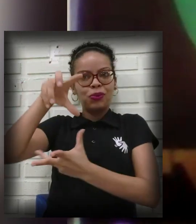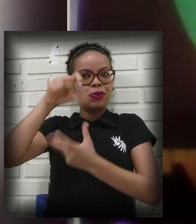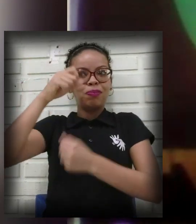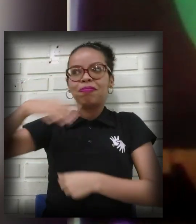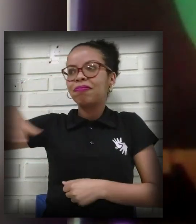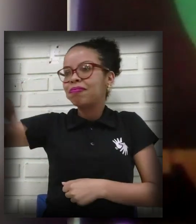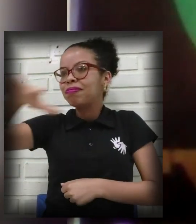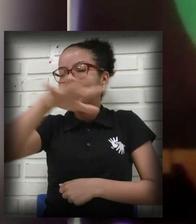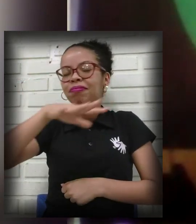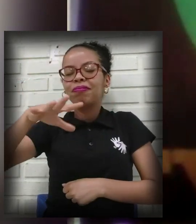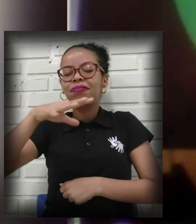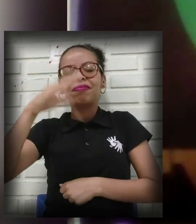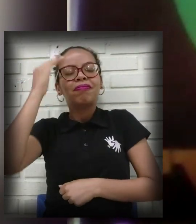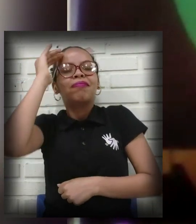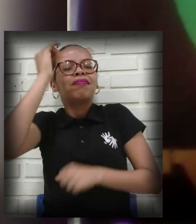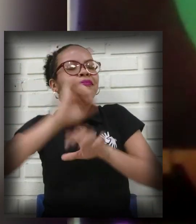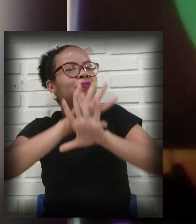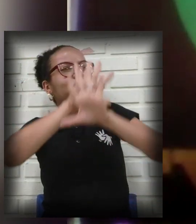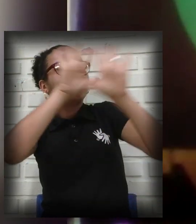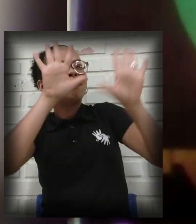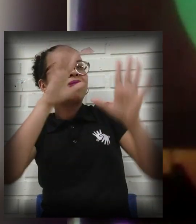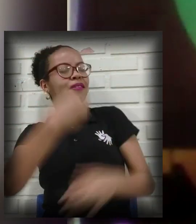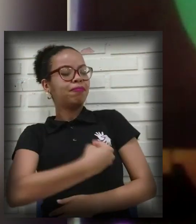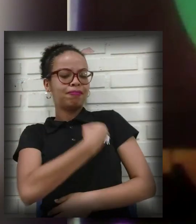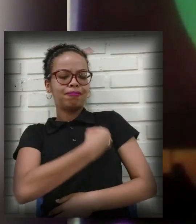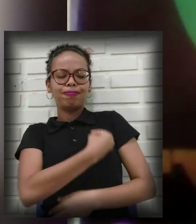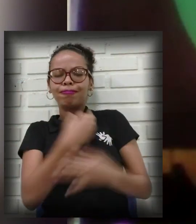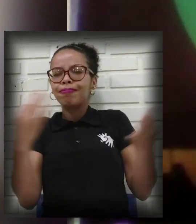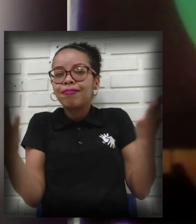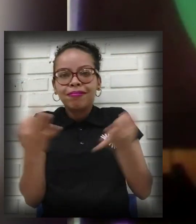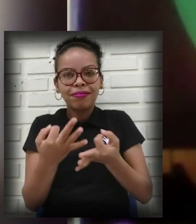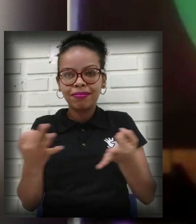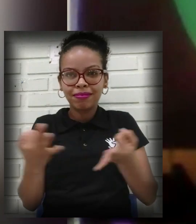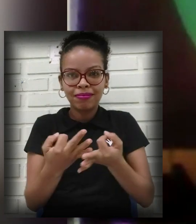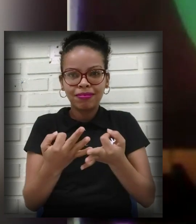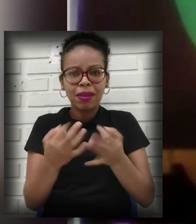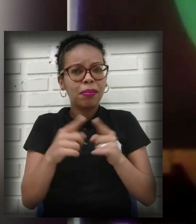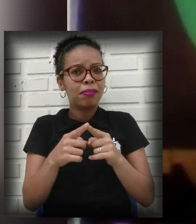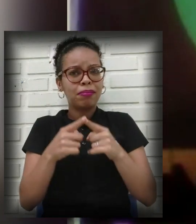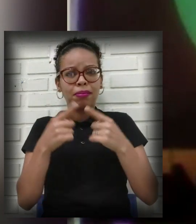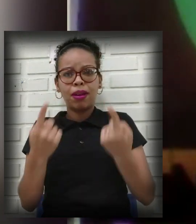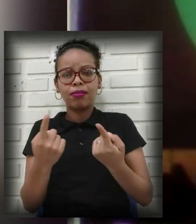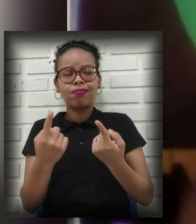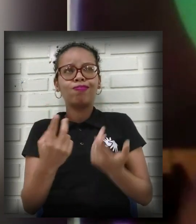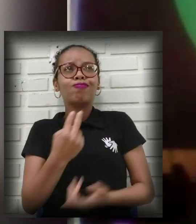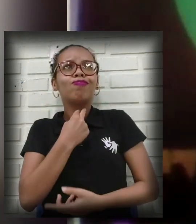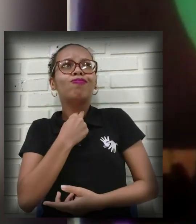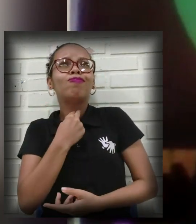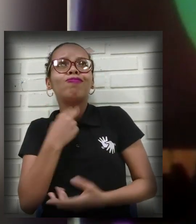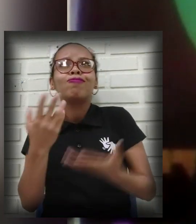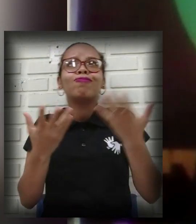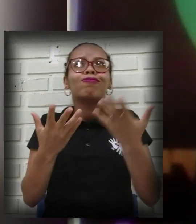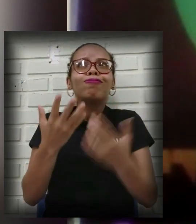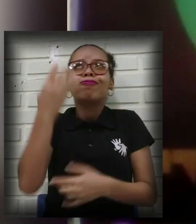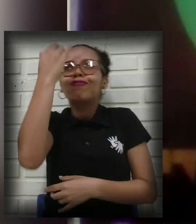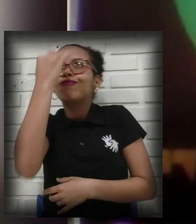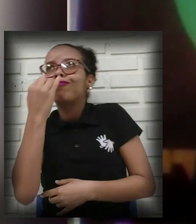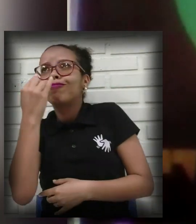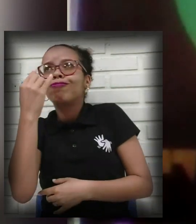redor nos faz entender o quanto a vida é plena, né? Mas não poder desfrutar de algum desses